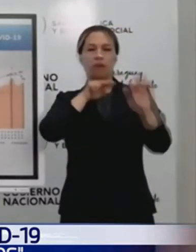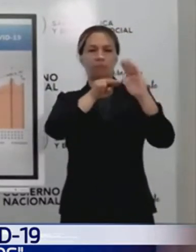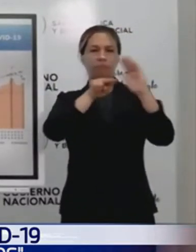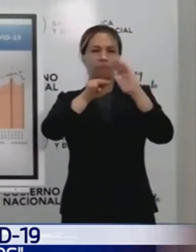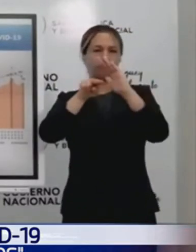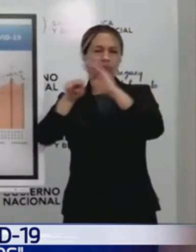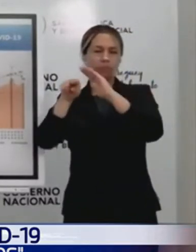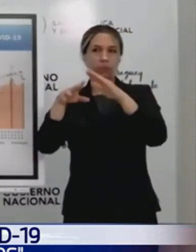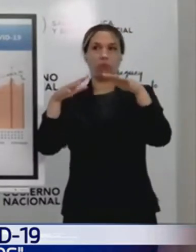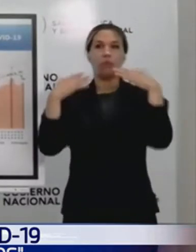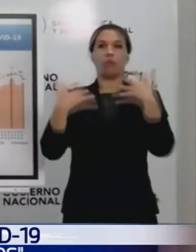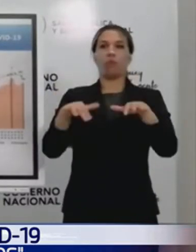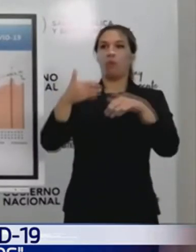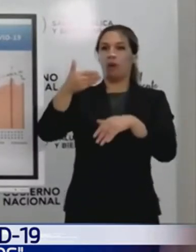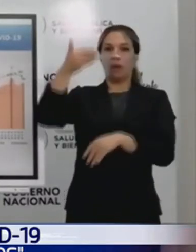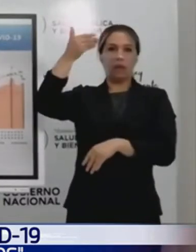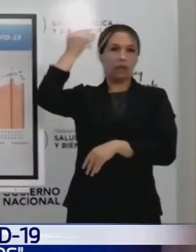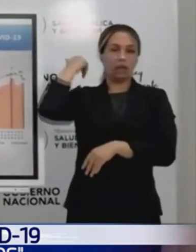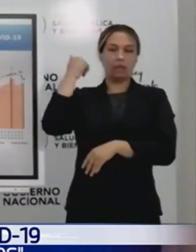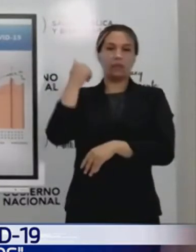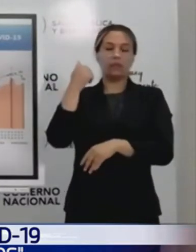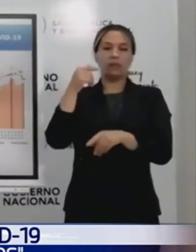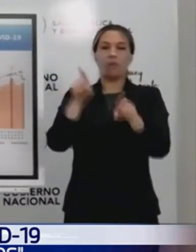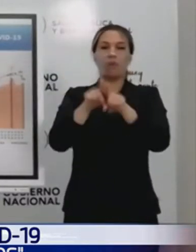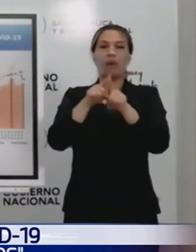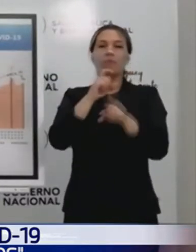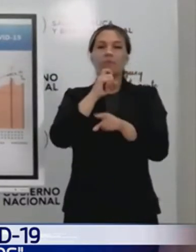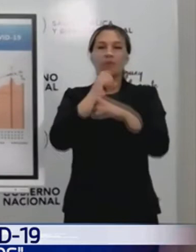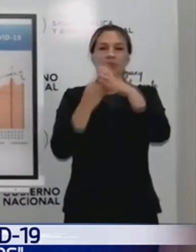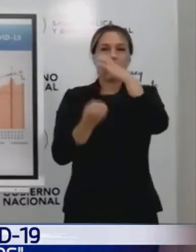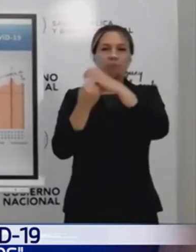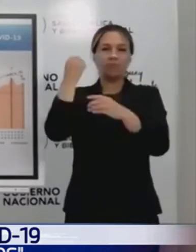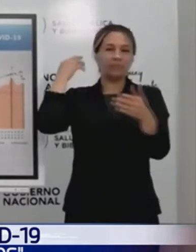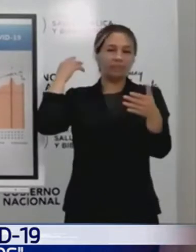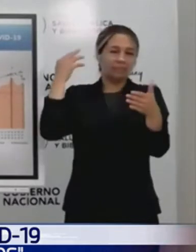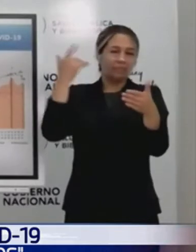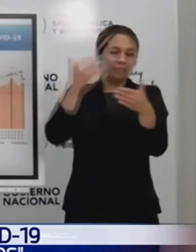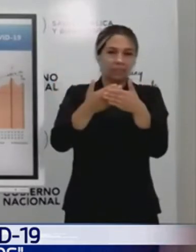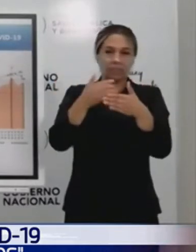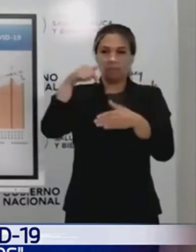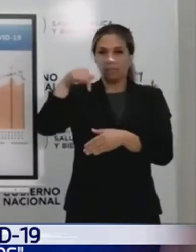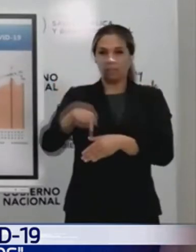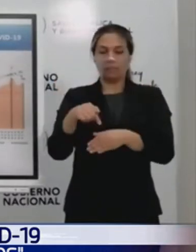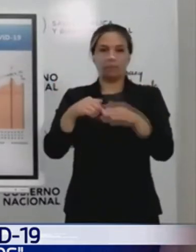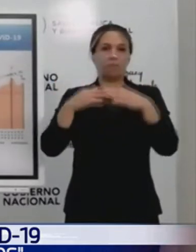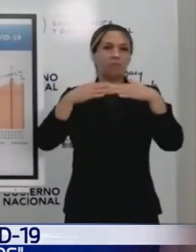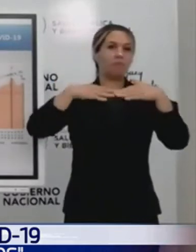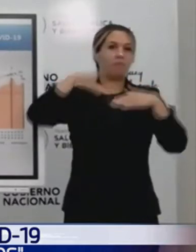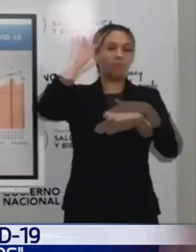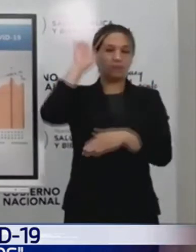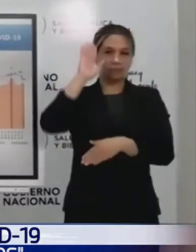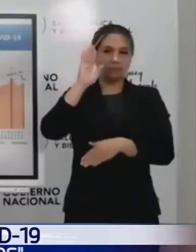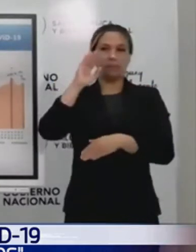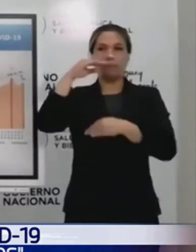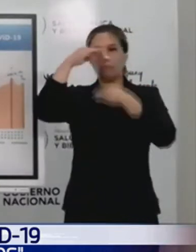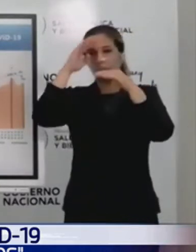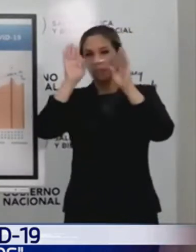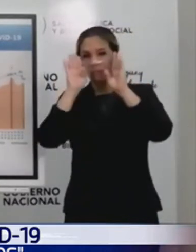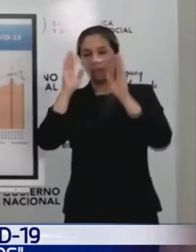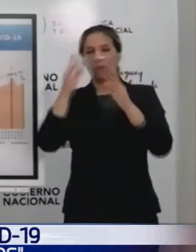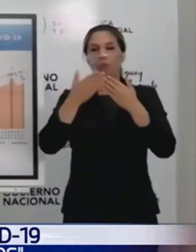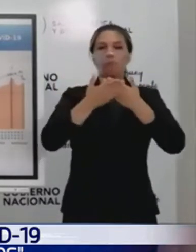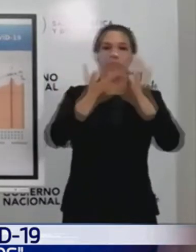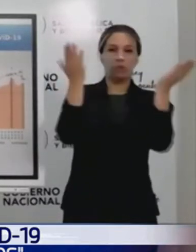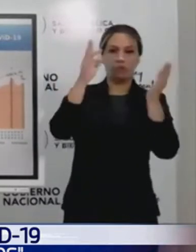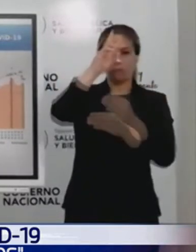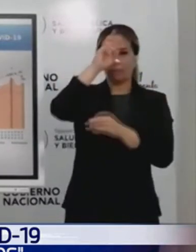más importante de todo, de tres del sistema de salud, tanto público como privado. Ahora rondamos los